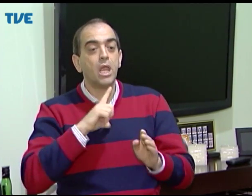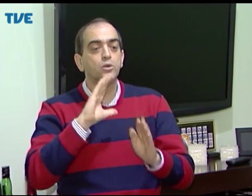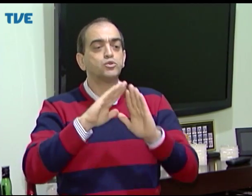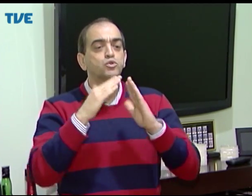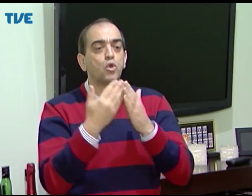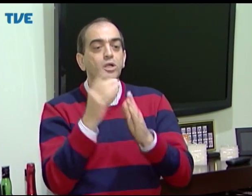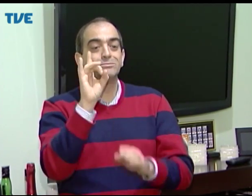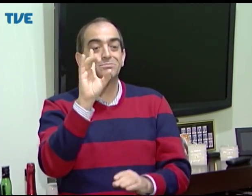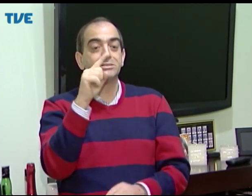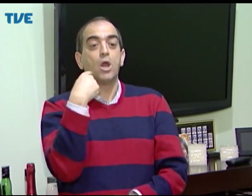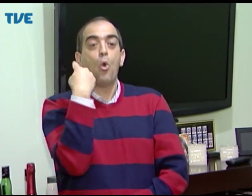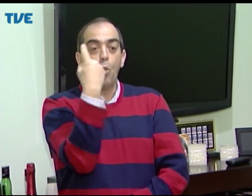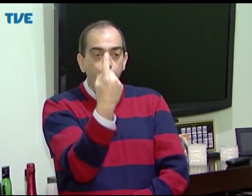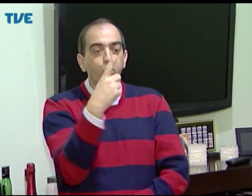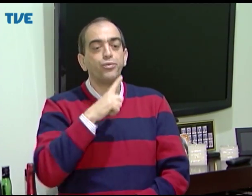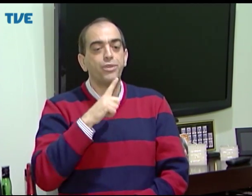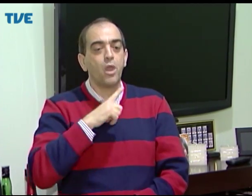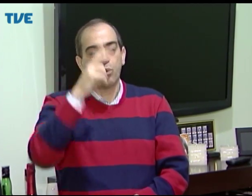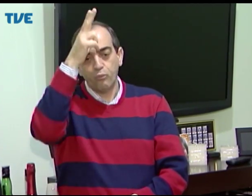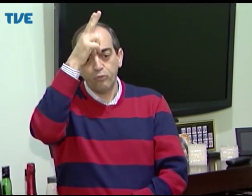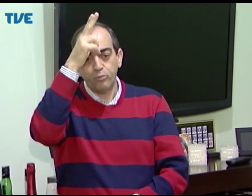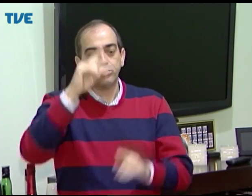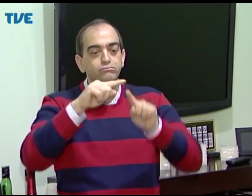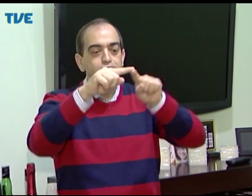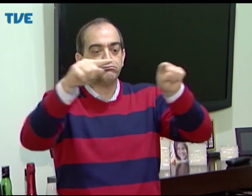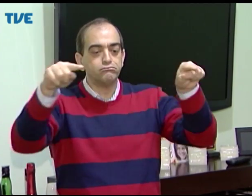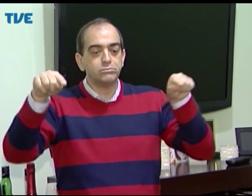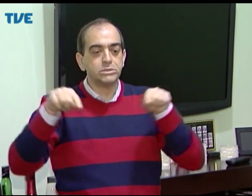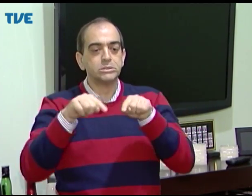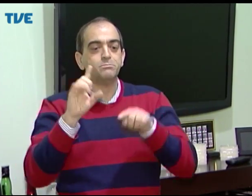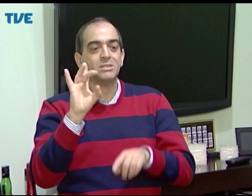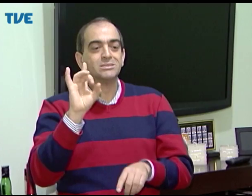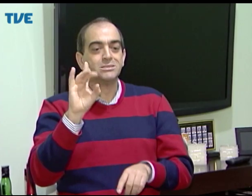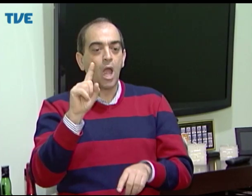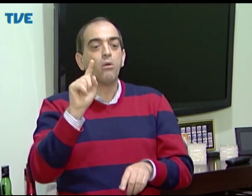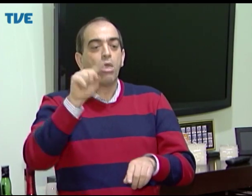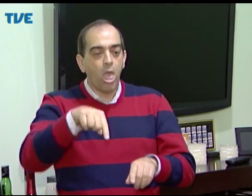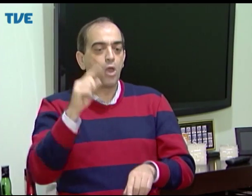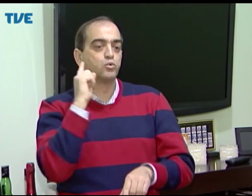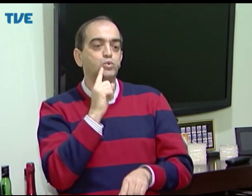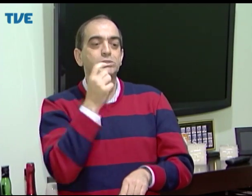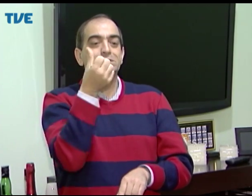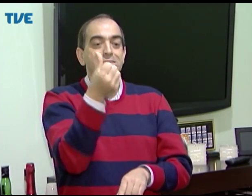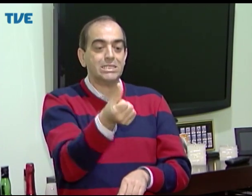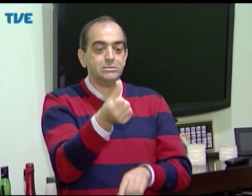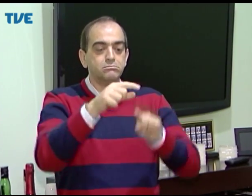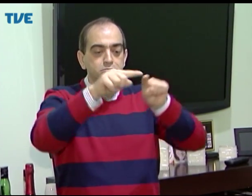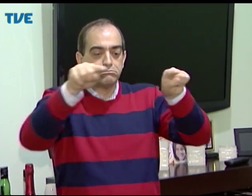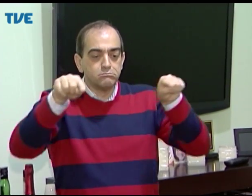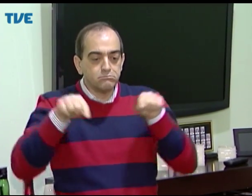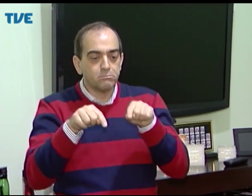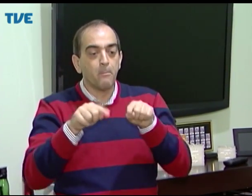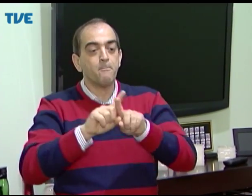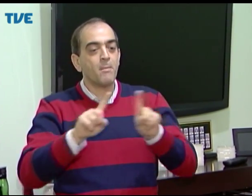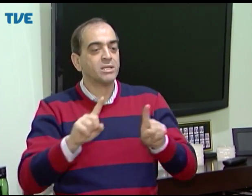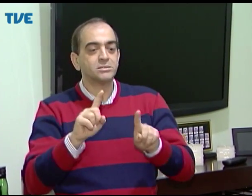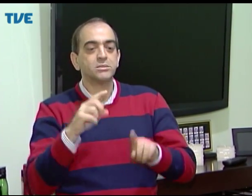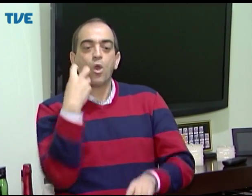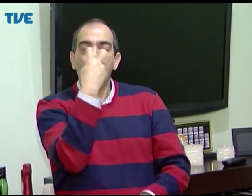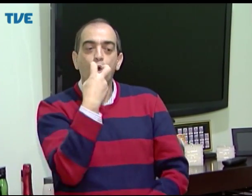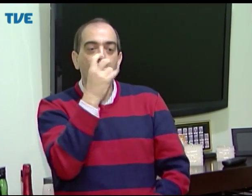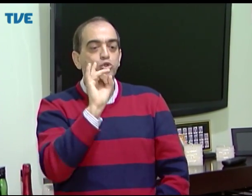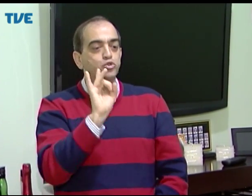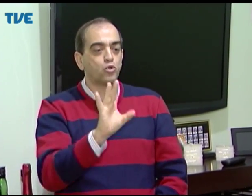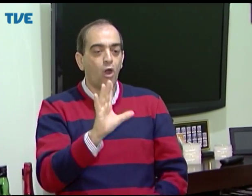estudar e uma vizinha lá em Novo Hamburgo disse que tinha uma escola especial para